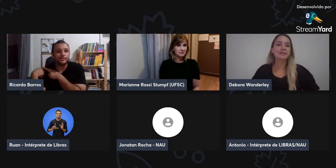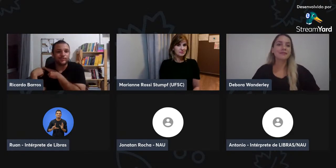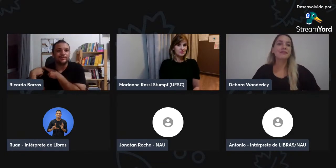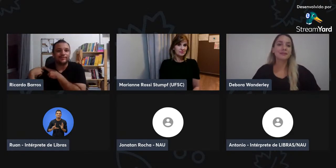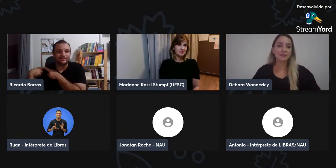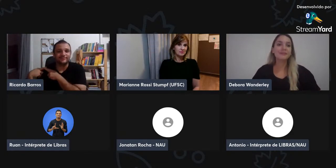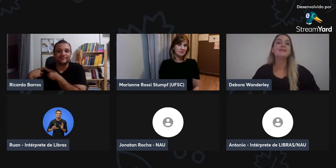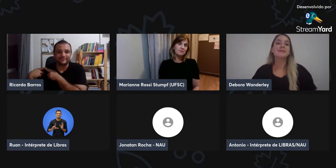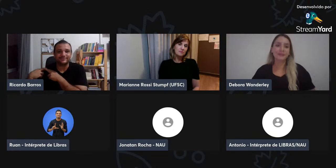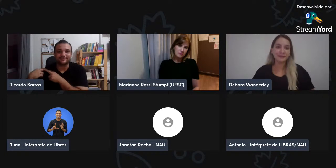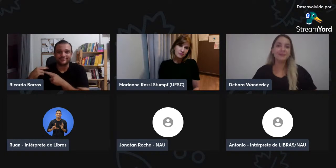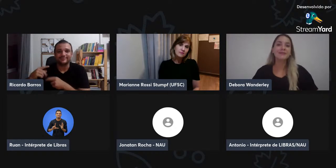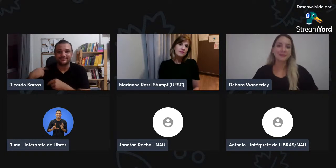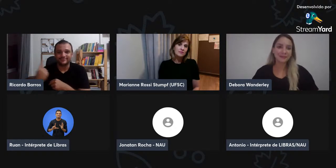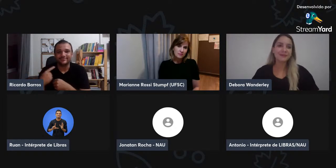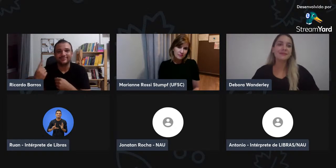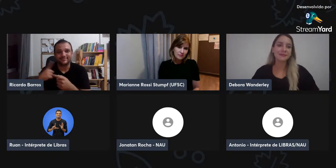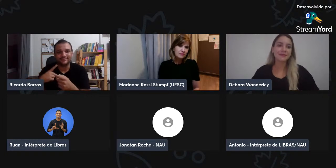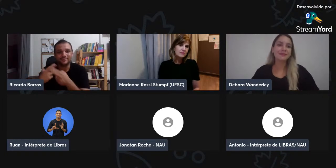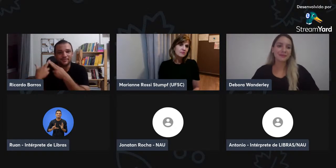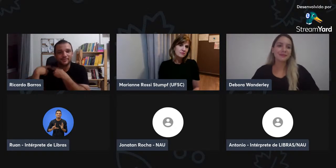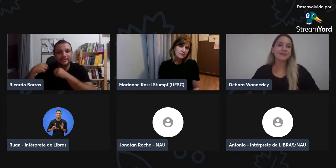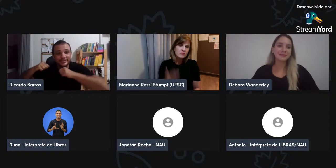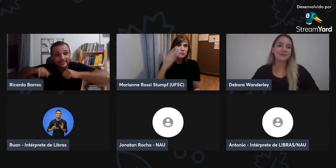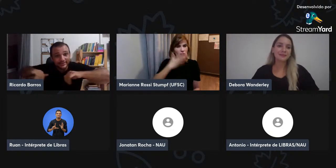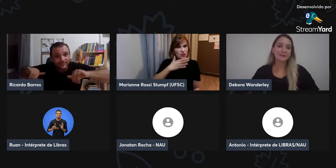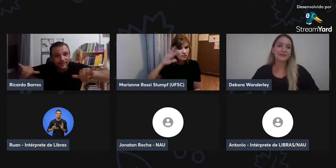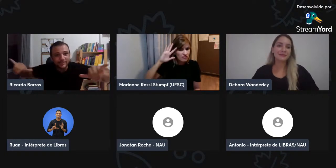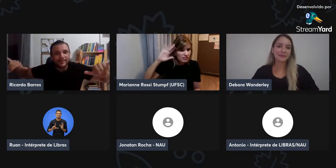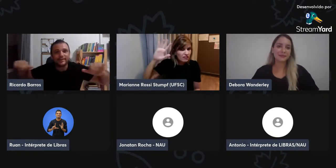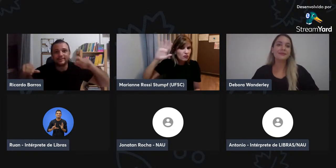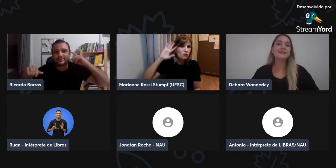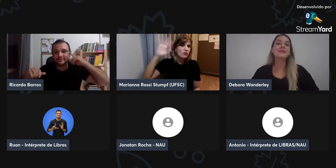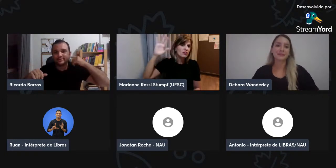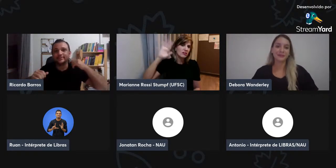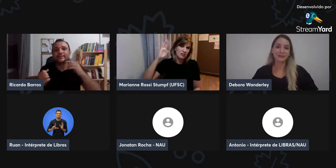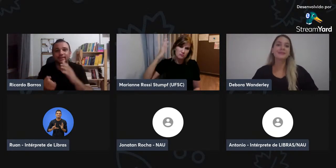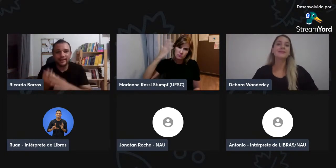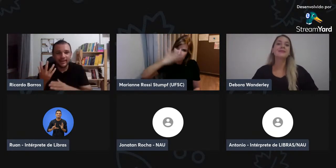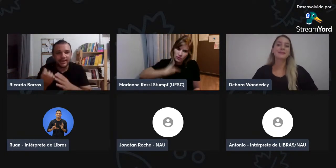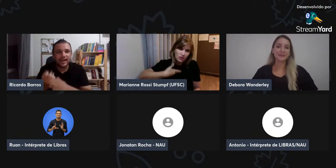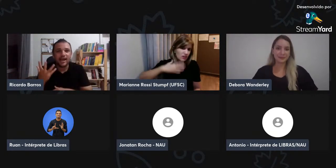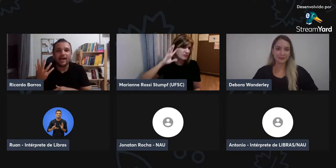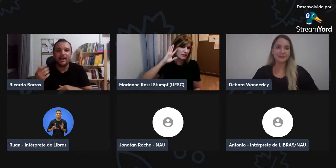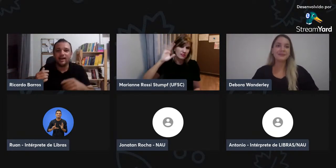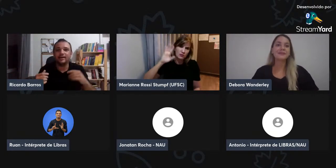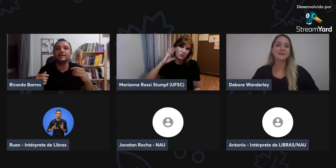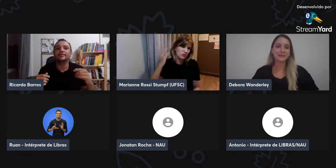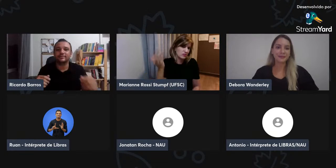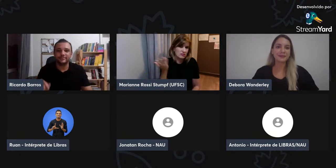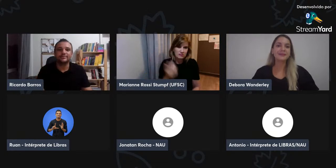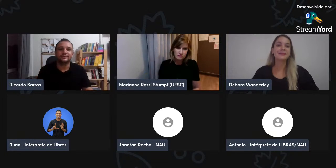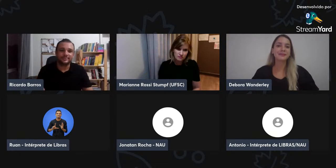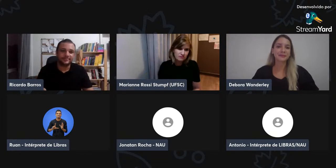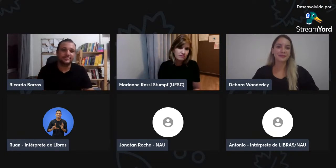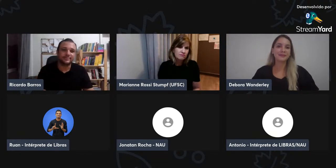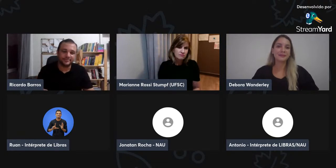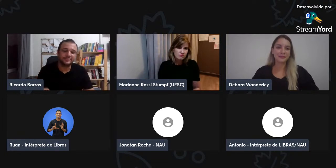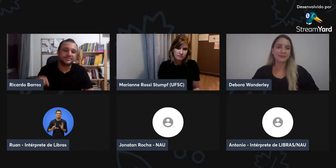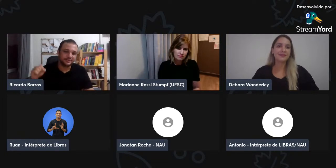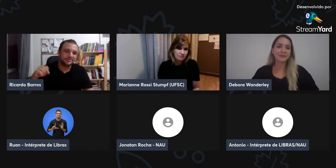Então nossos estudos, nós somos responsáveis por disseminar esse conhecimento, nós somos responsáveis por propagar